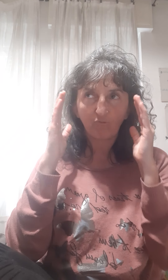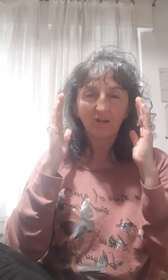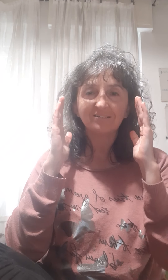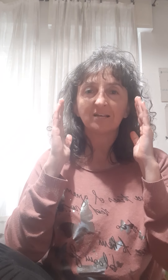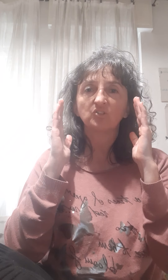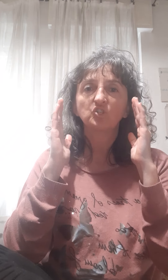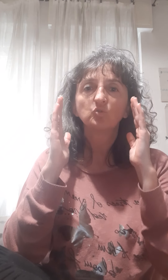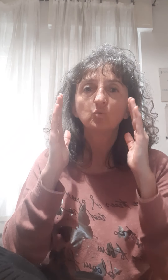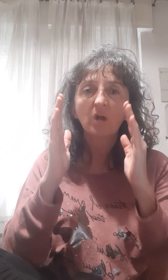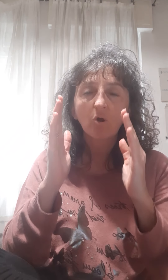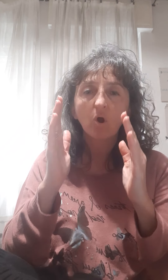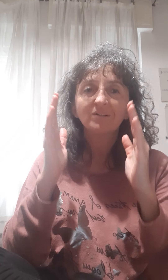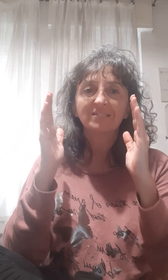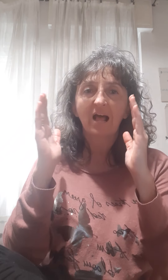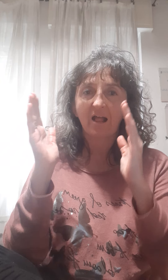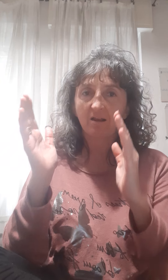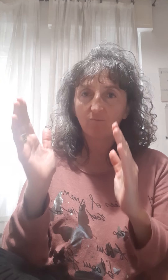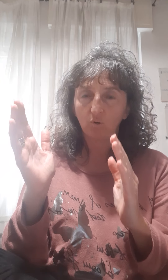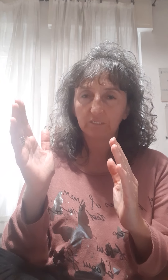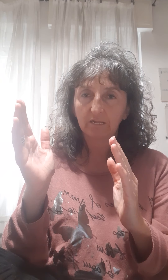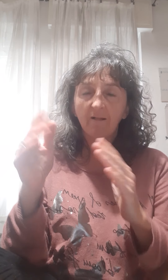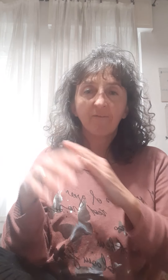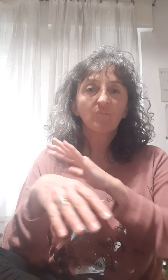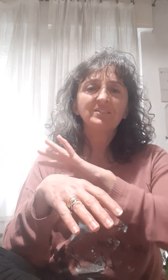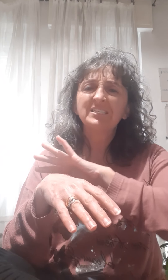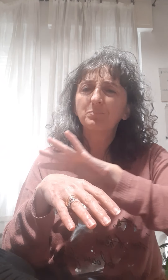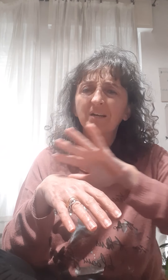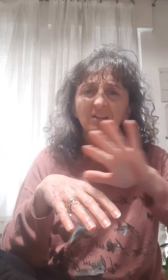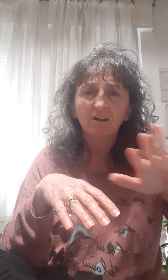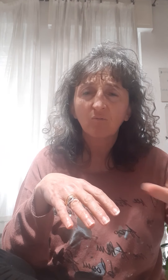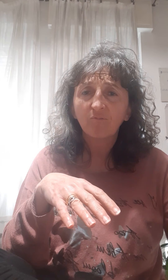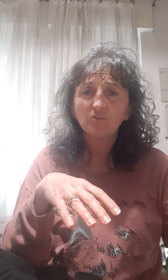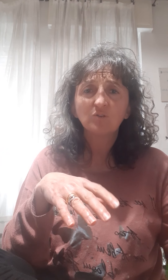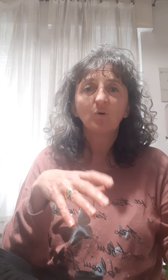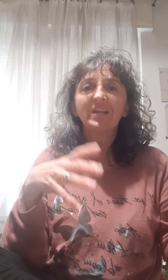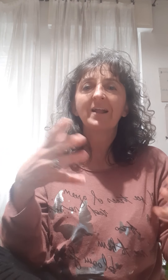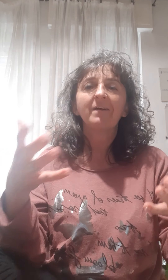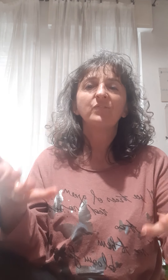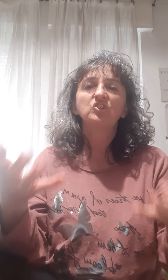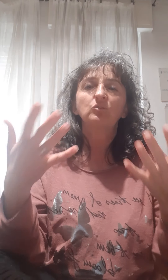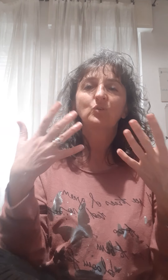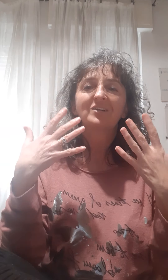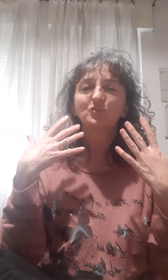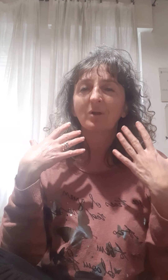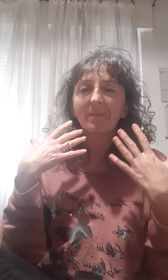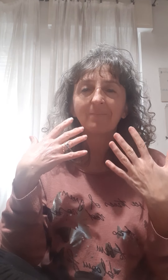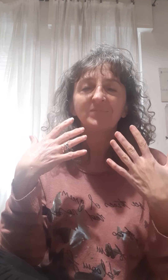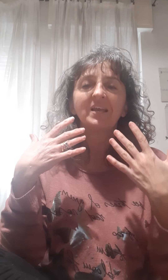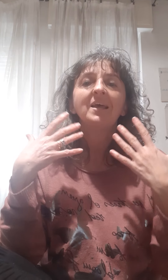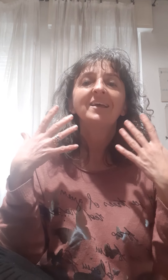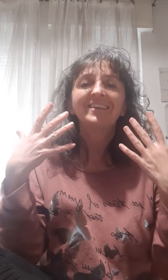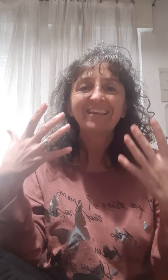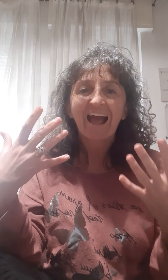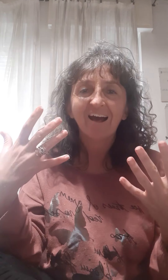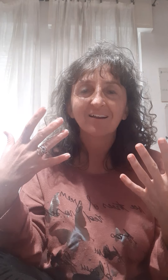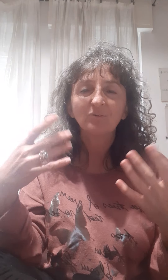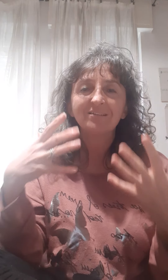a focalizzarci su una cosa alla volta, va a disperdere la confusione e invece a donarci una mente chiara, quindi